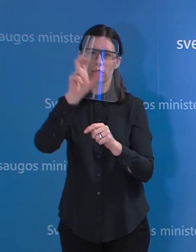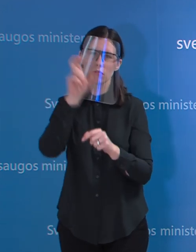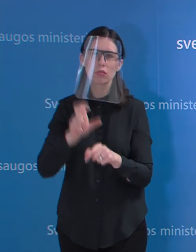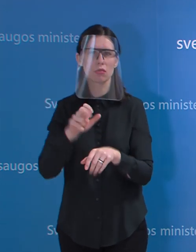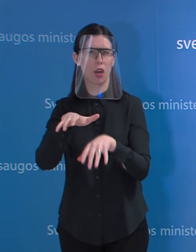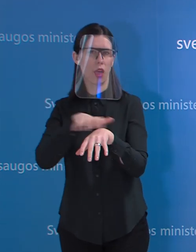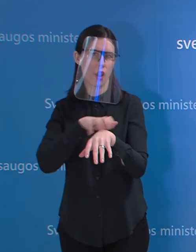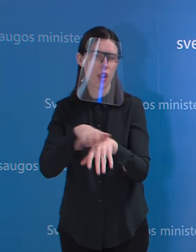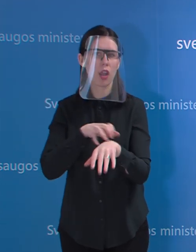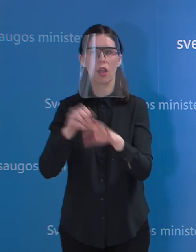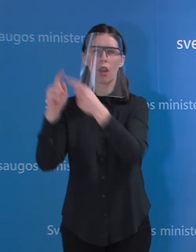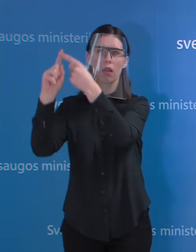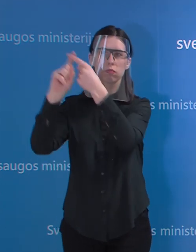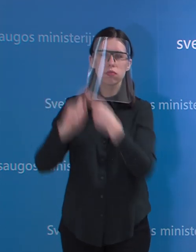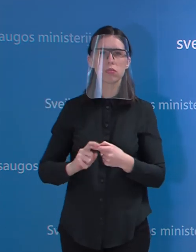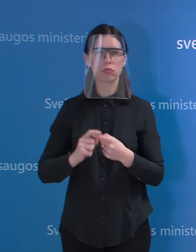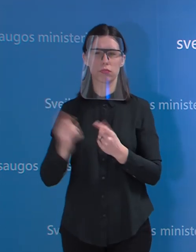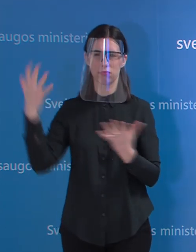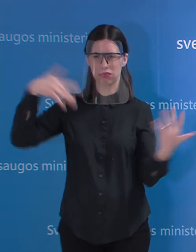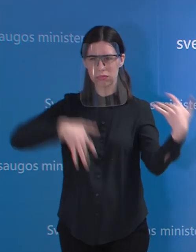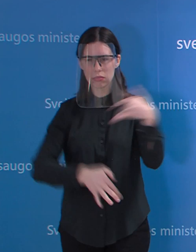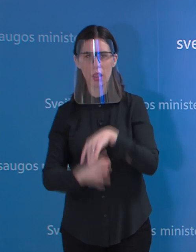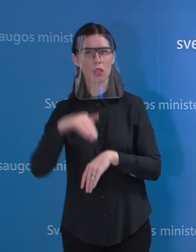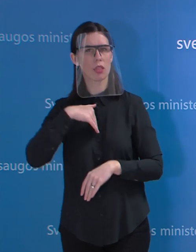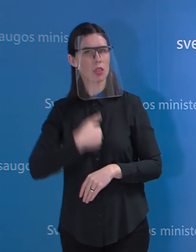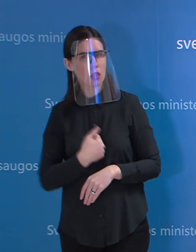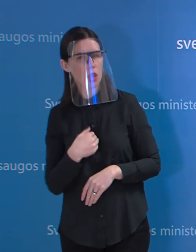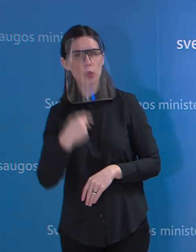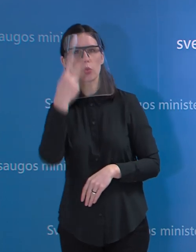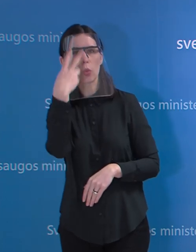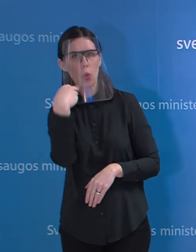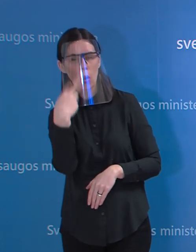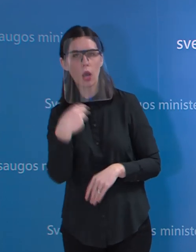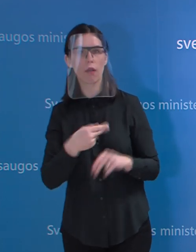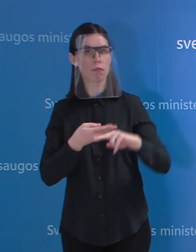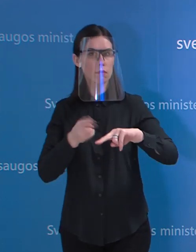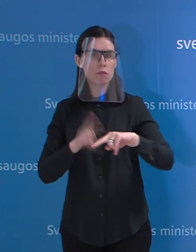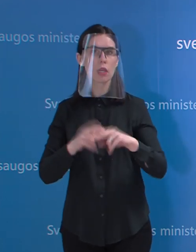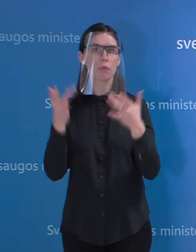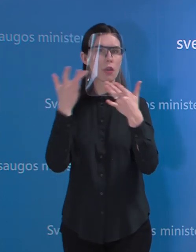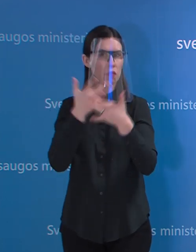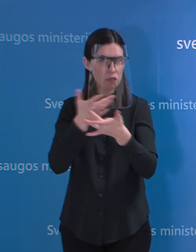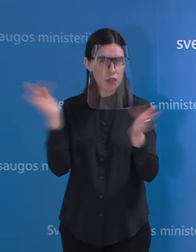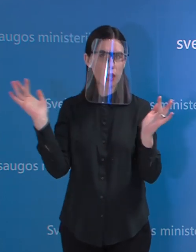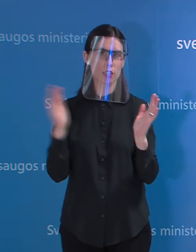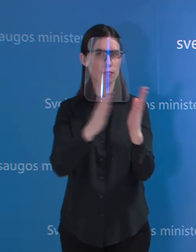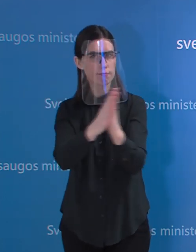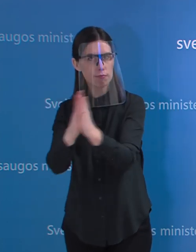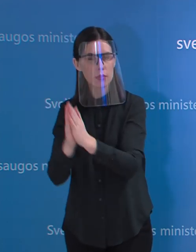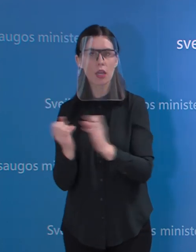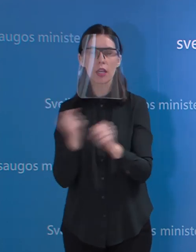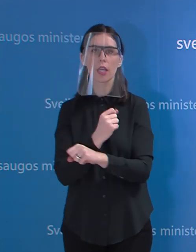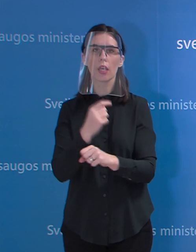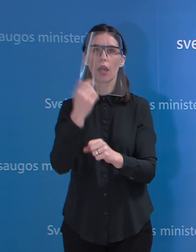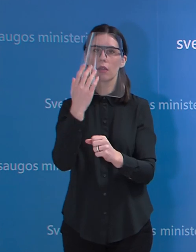peršala, pasireiškia peršalimo simptomai. Tai dėl to ta rekomendacija viešumoje būti dengiant nos ir